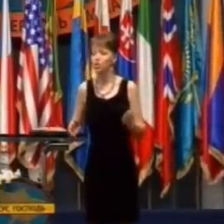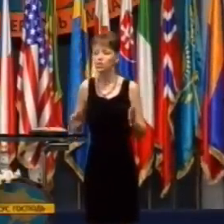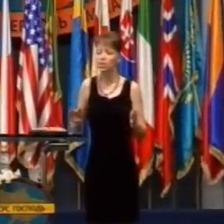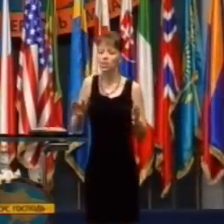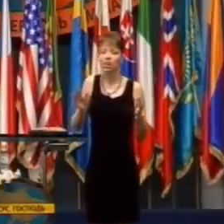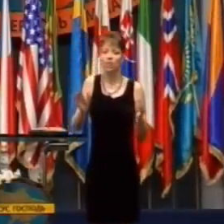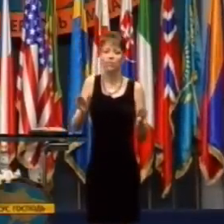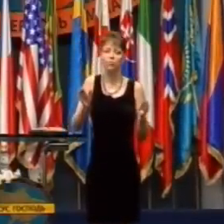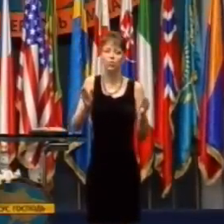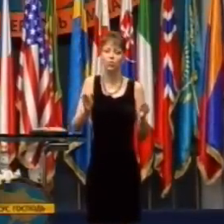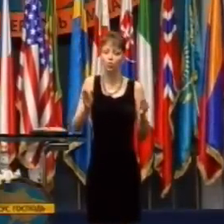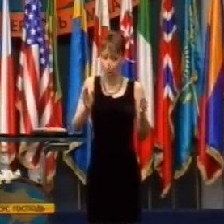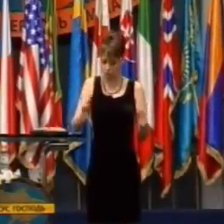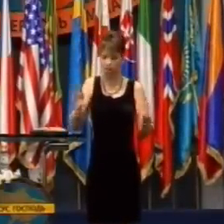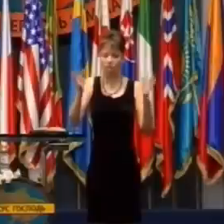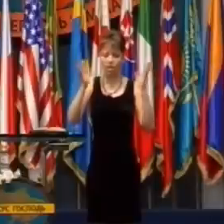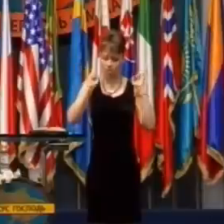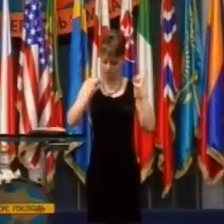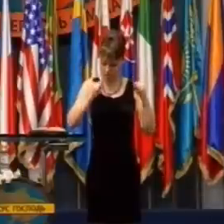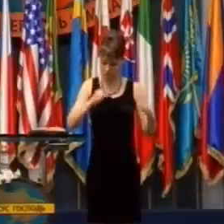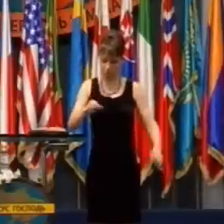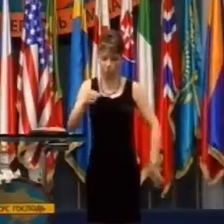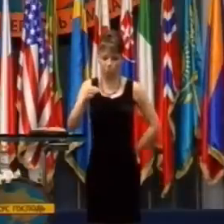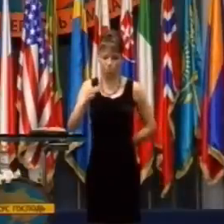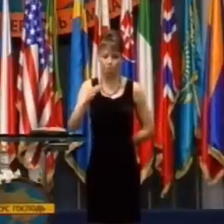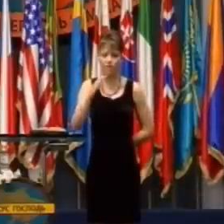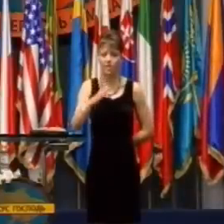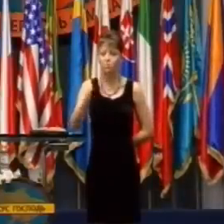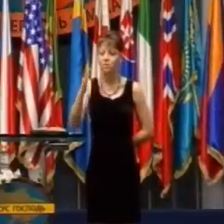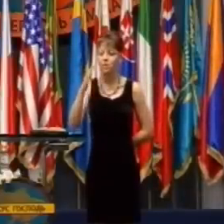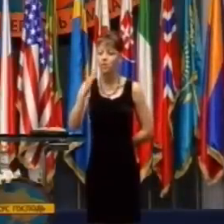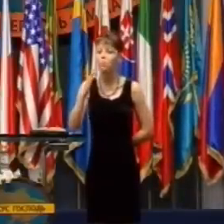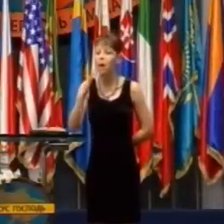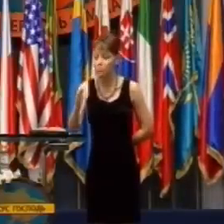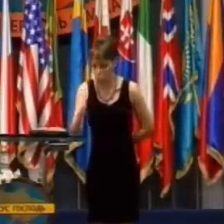Dcera úplne rozbila auto mojej ženy.